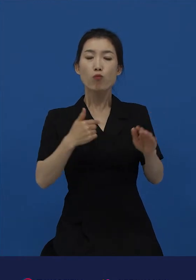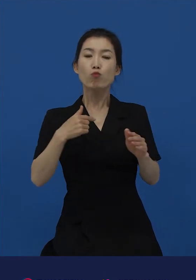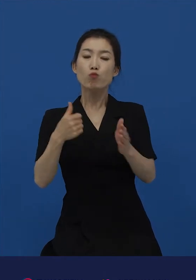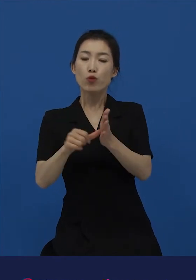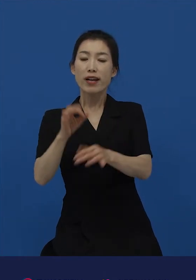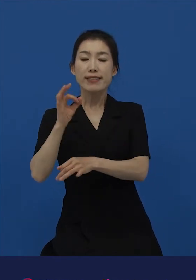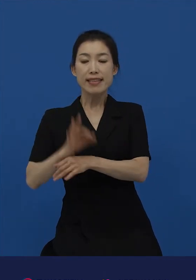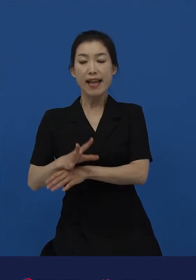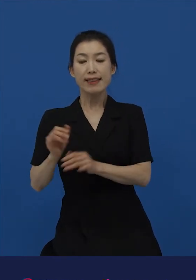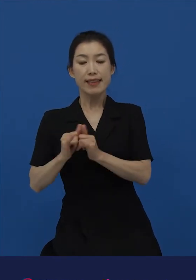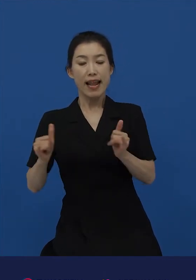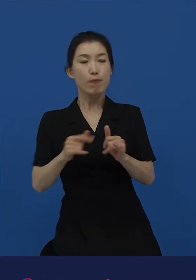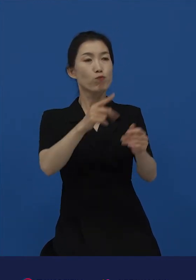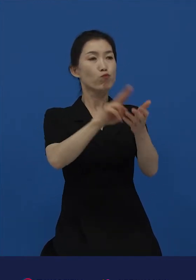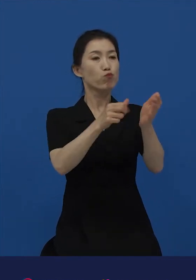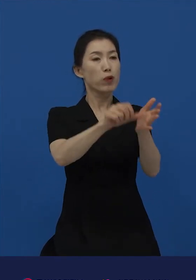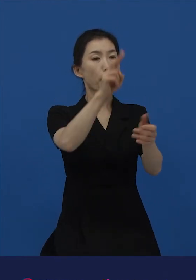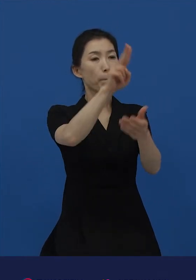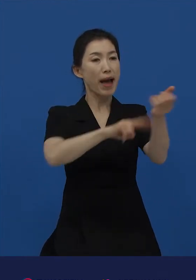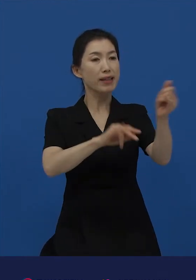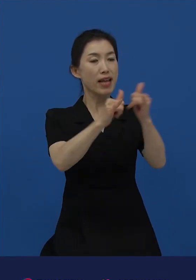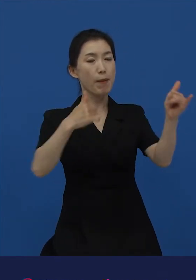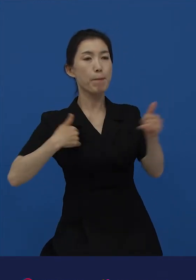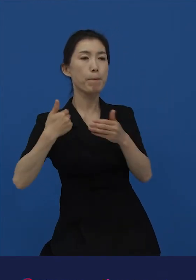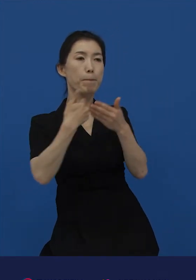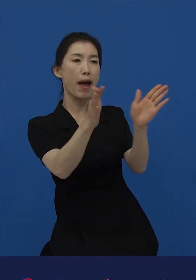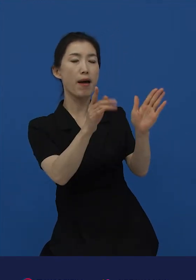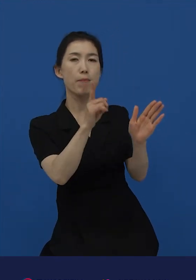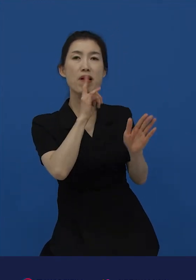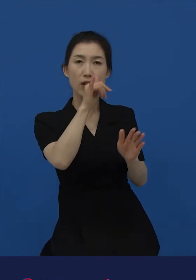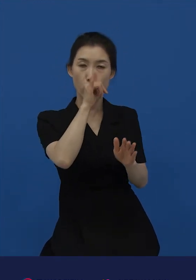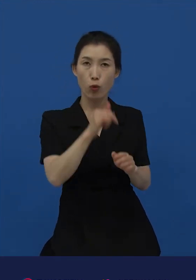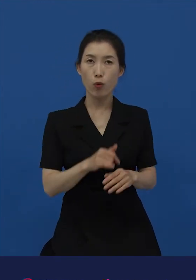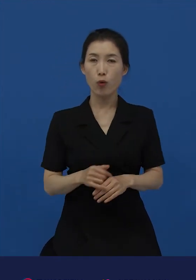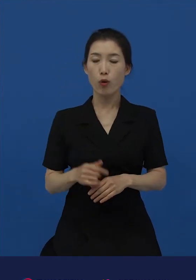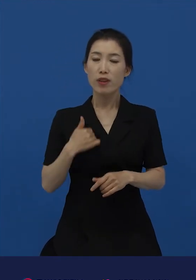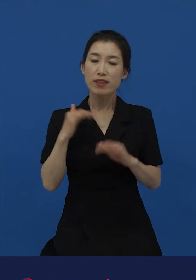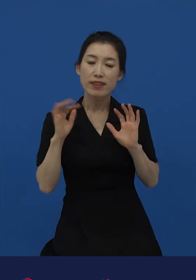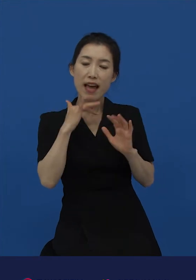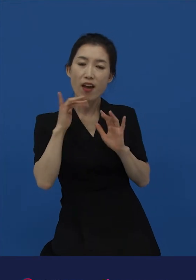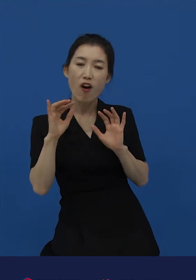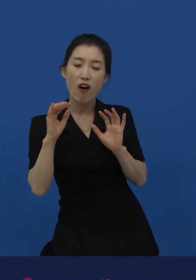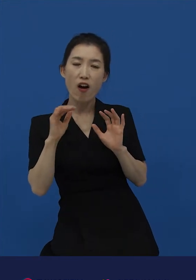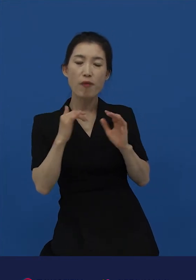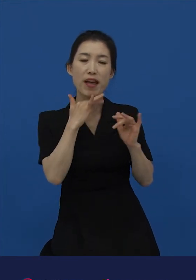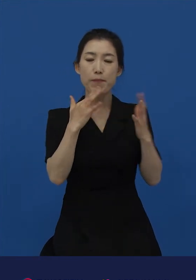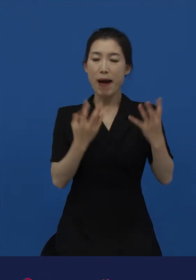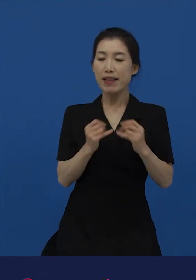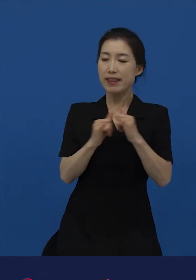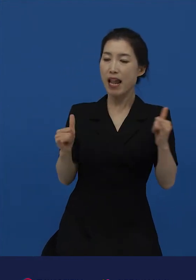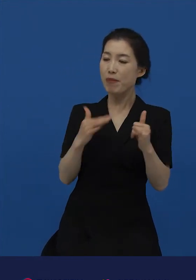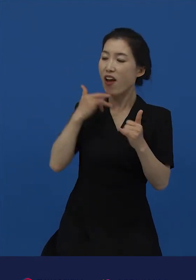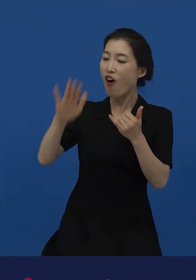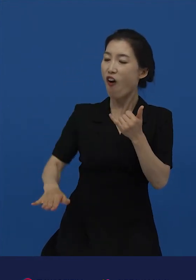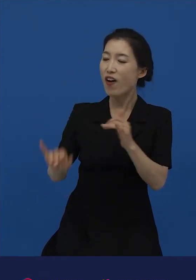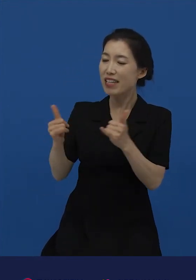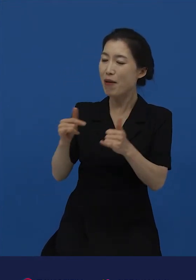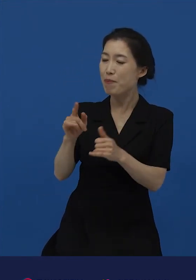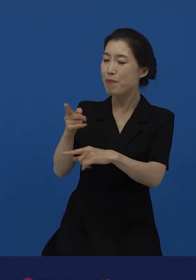반말을 하는 이유도 나이가 어린 사람에게 나이가 많은 사람이 반말을 하는 이유도 직위가 높은